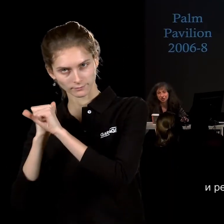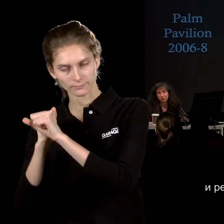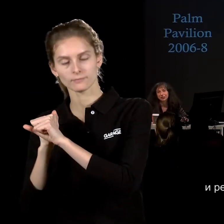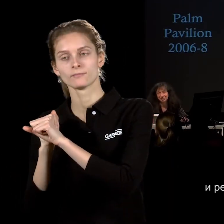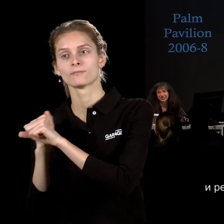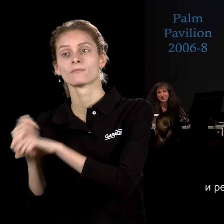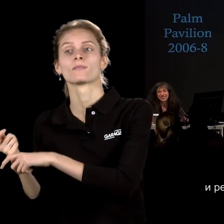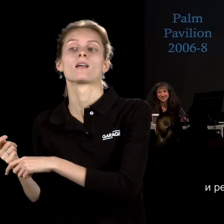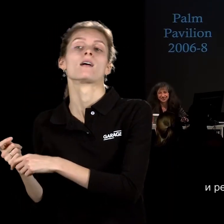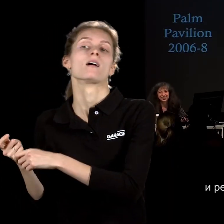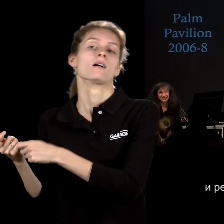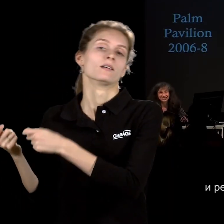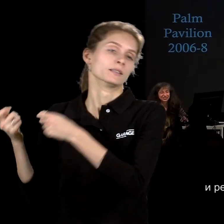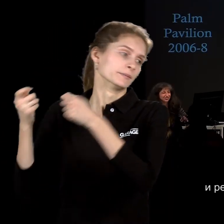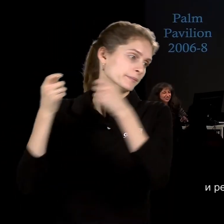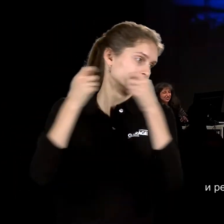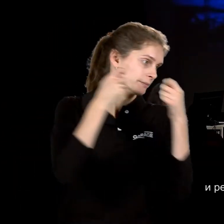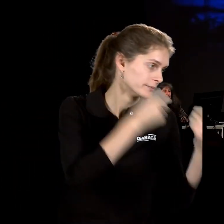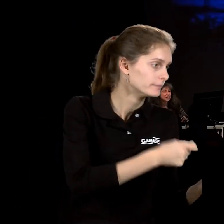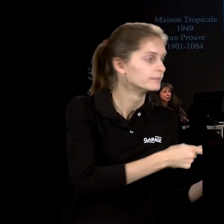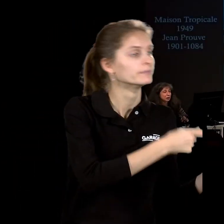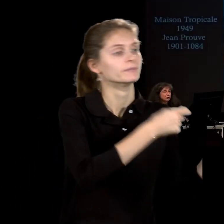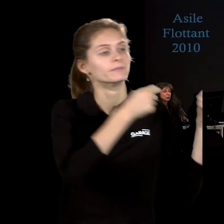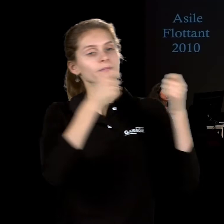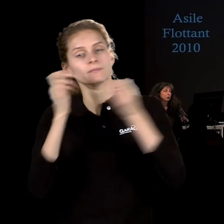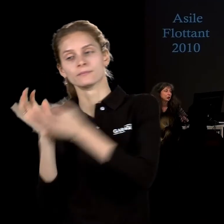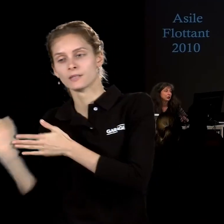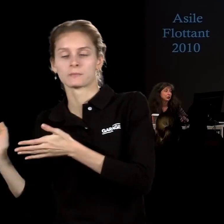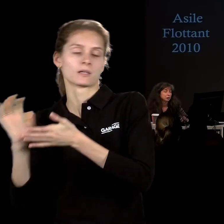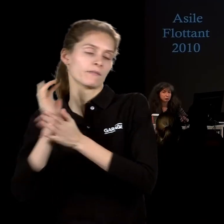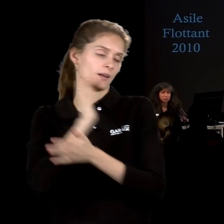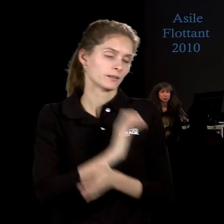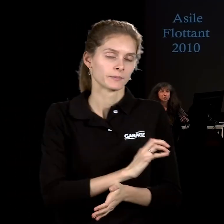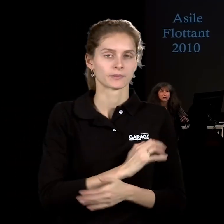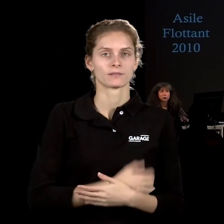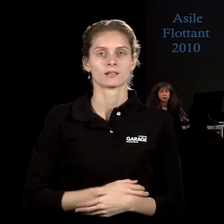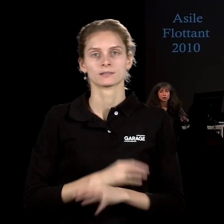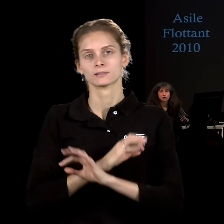реэкспортировал обратно из одной страны в другую. И вот такое вот замечательное